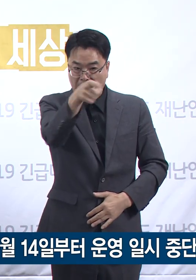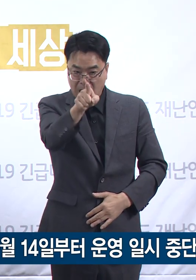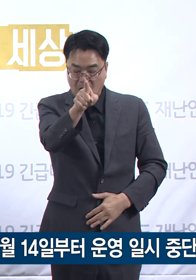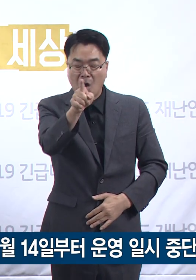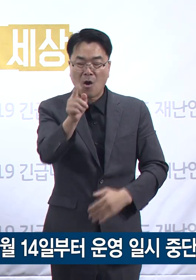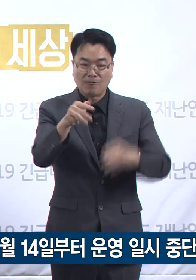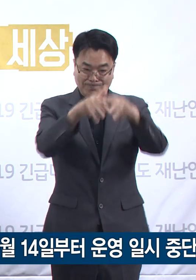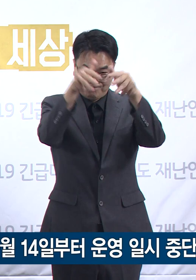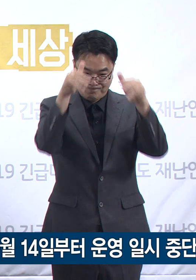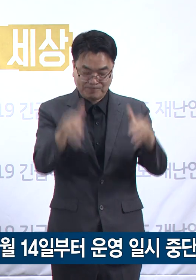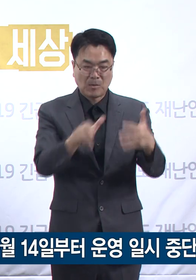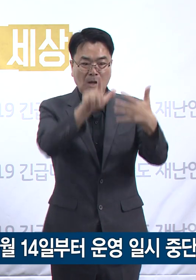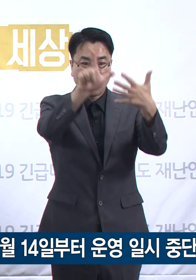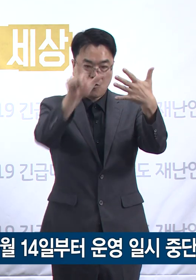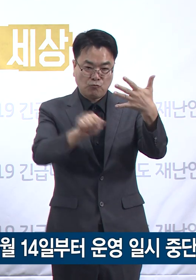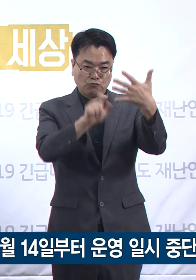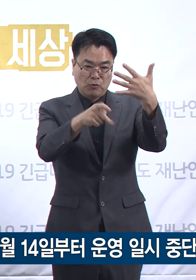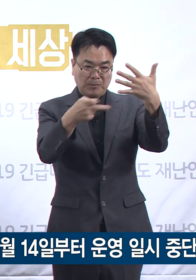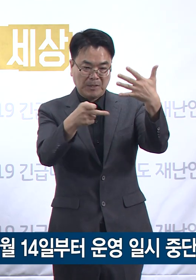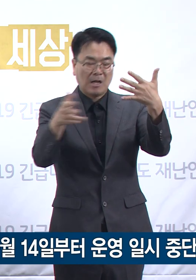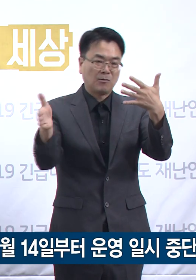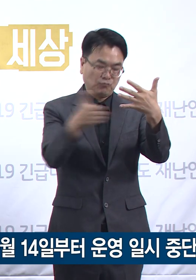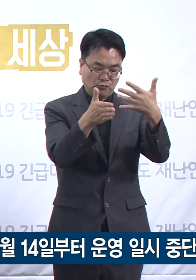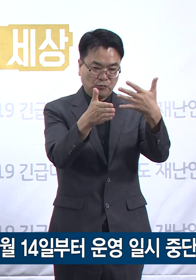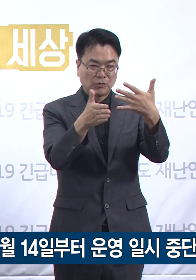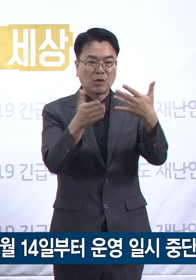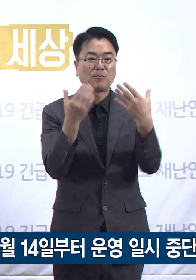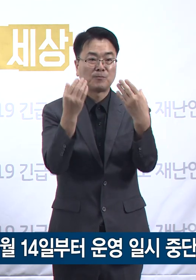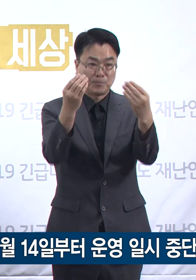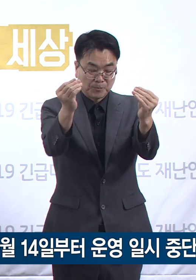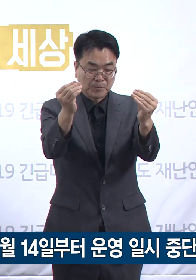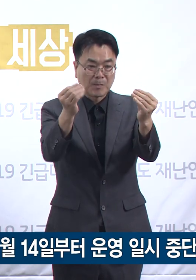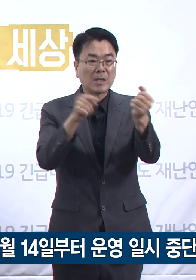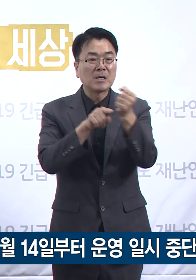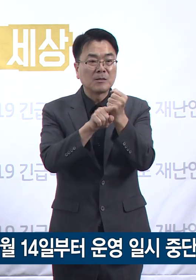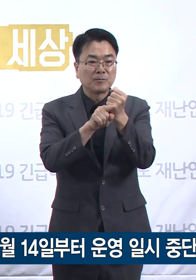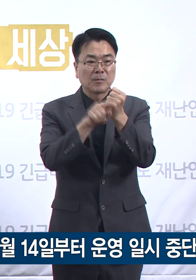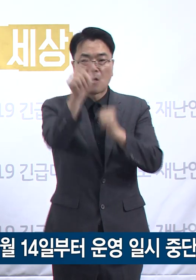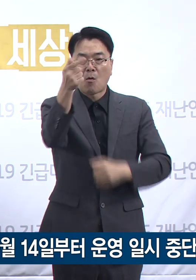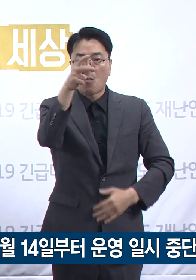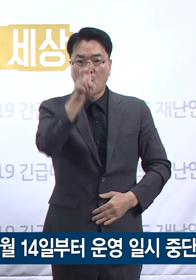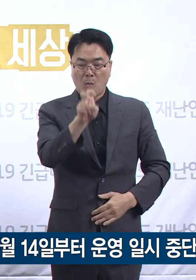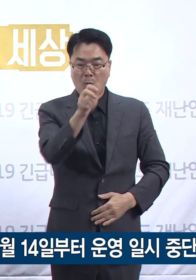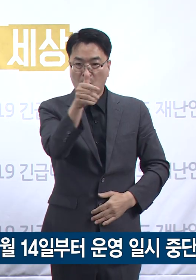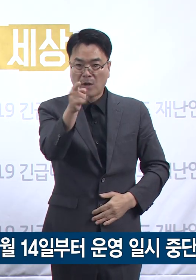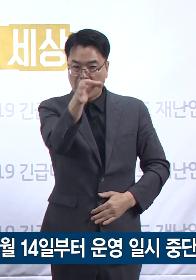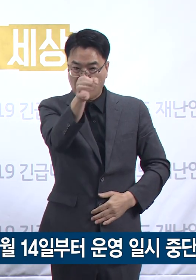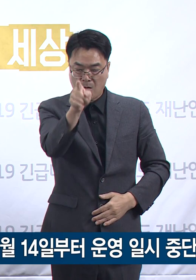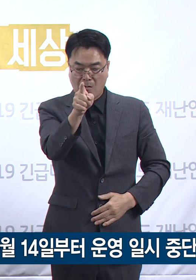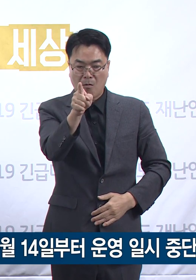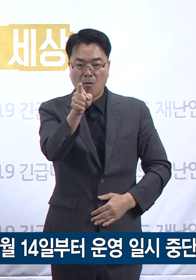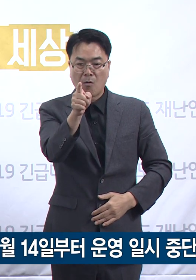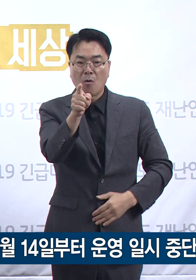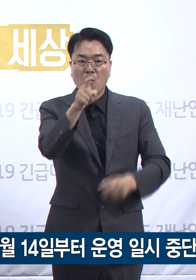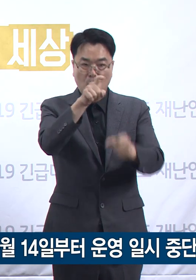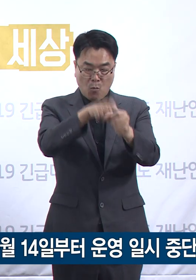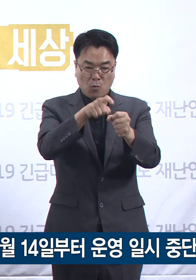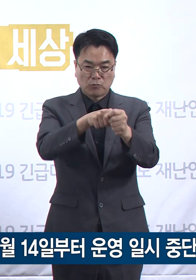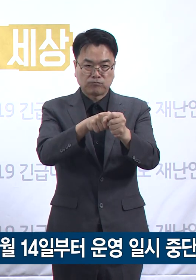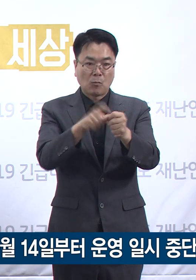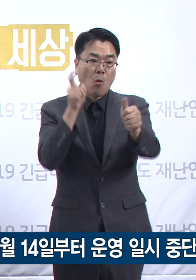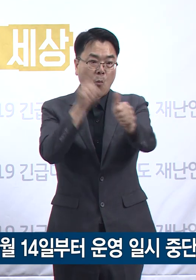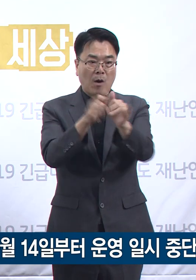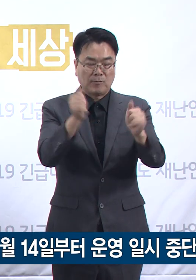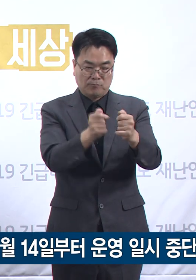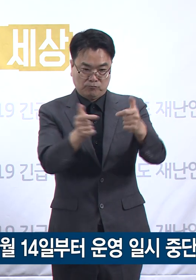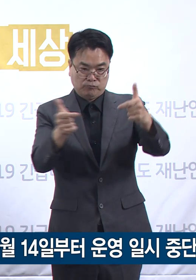14일부터 운영을 일시 중단하였습니다. 홈케어 시스템은 확진 환자 급증에 따른 병상 부족으로 발생할 수